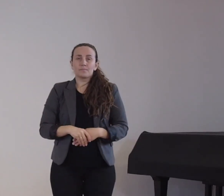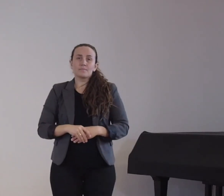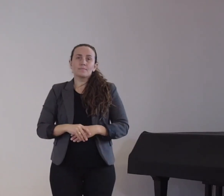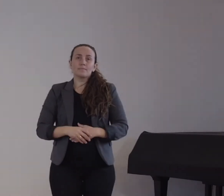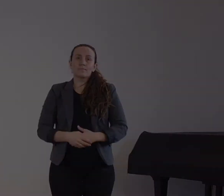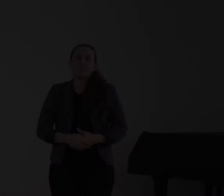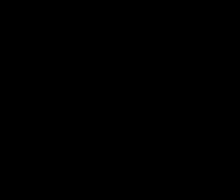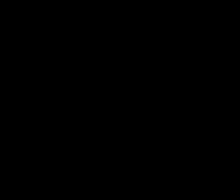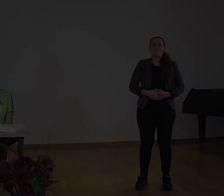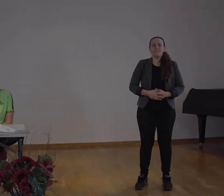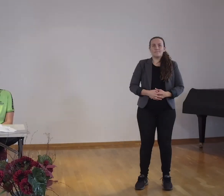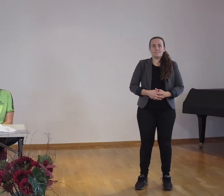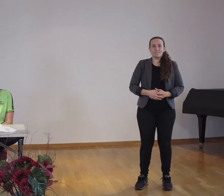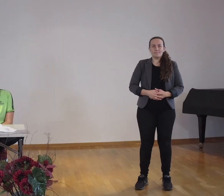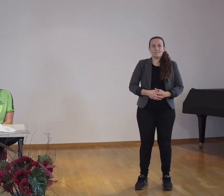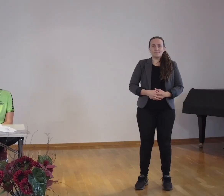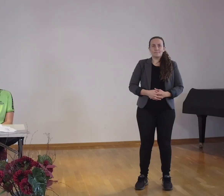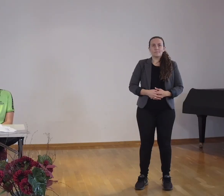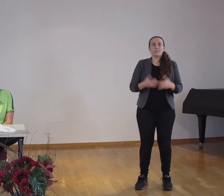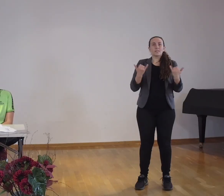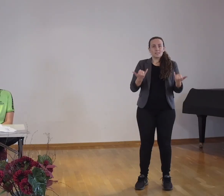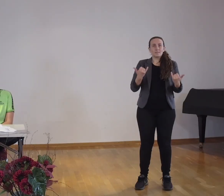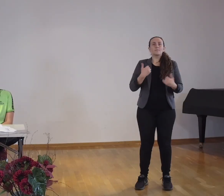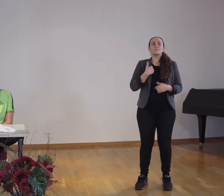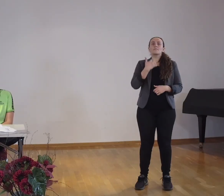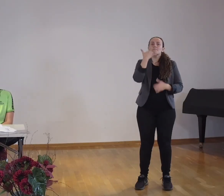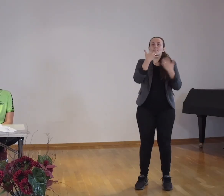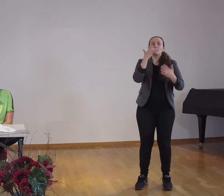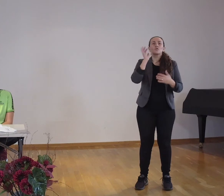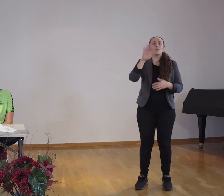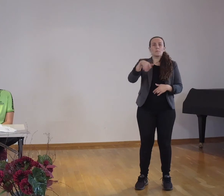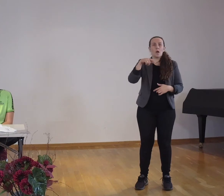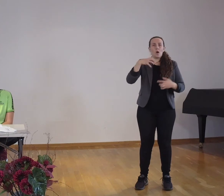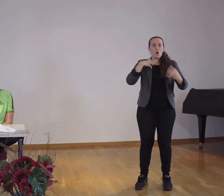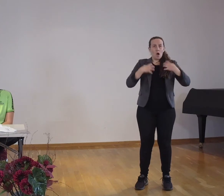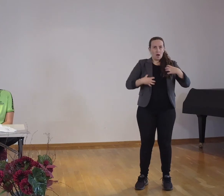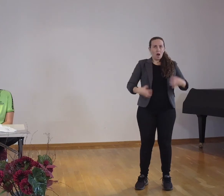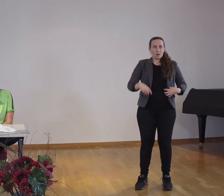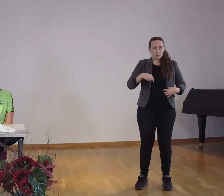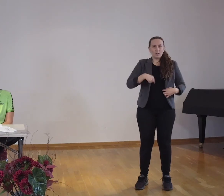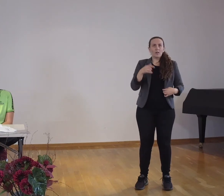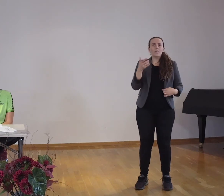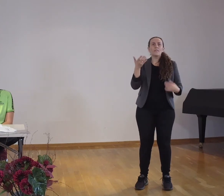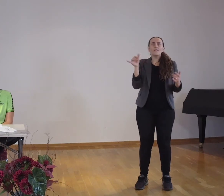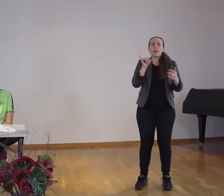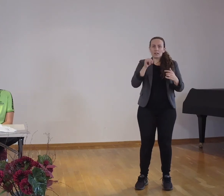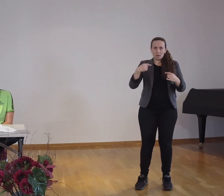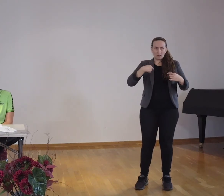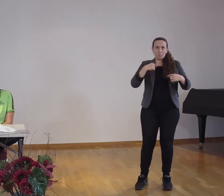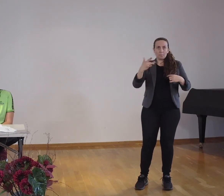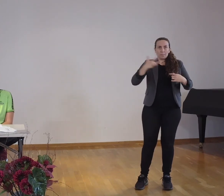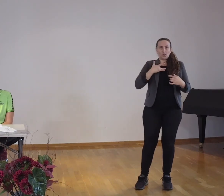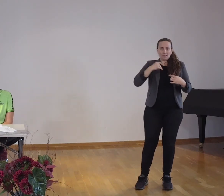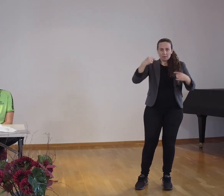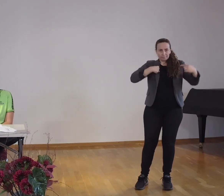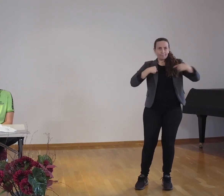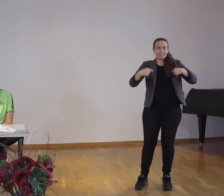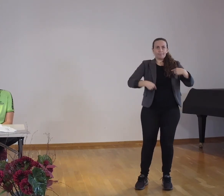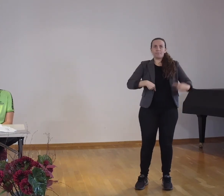Wir sprechen jetzt über die Manifestation der Covid-19-Erkrankung. Dafür wichtig